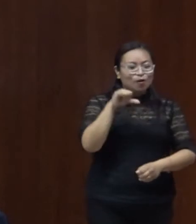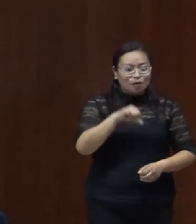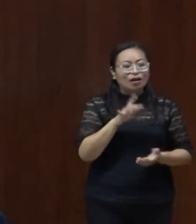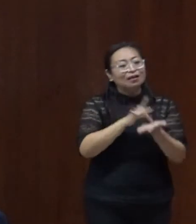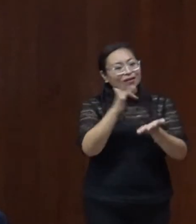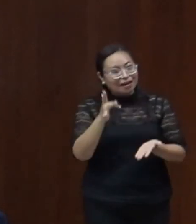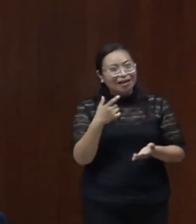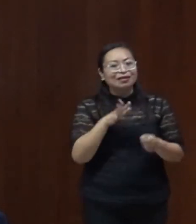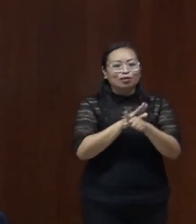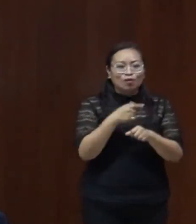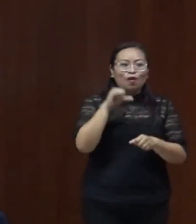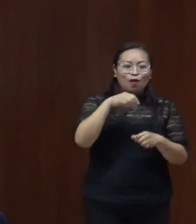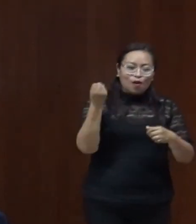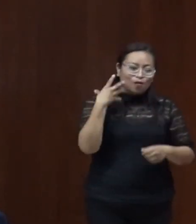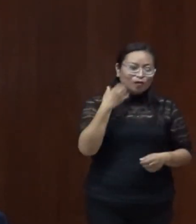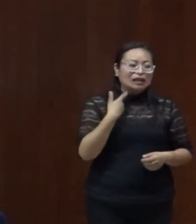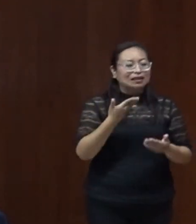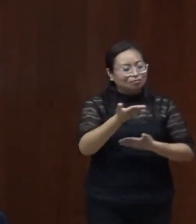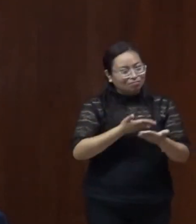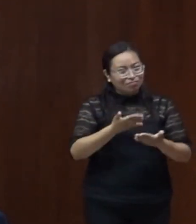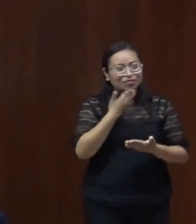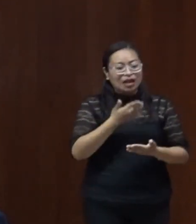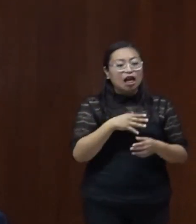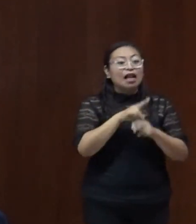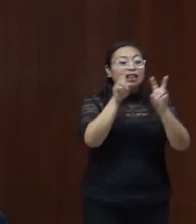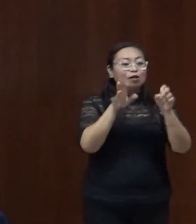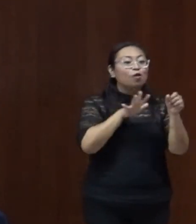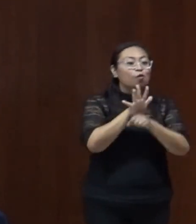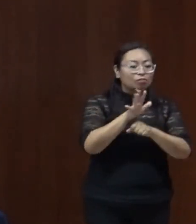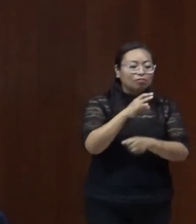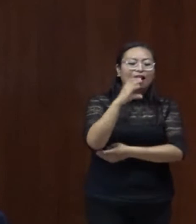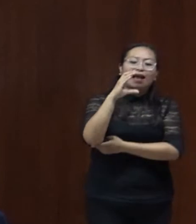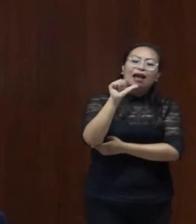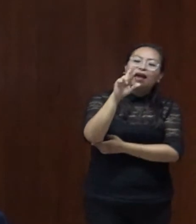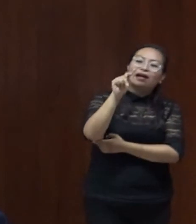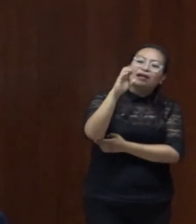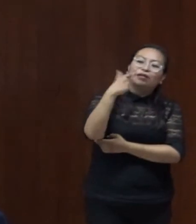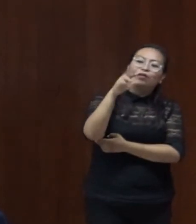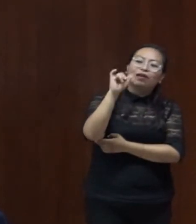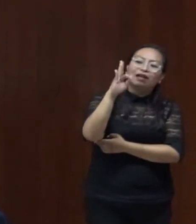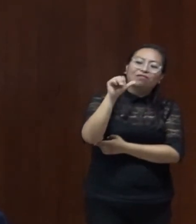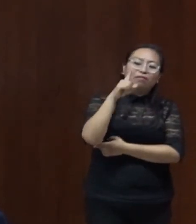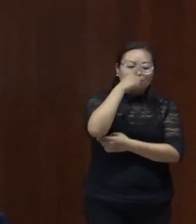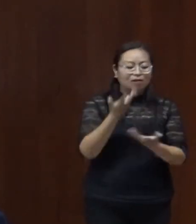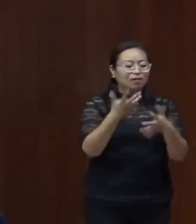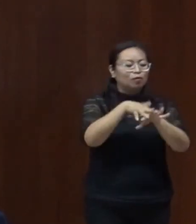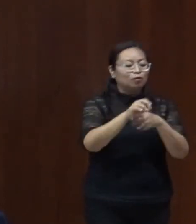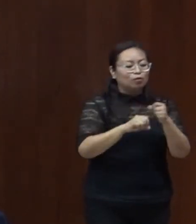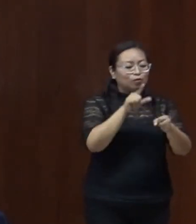por acompañarnos en este evento que se titula Cartografía para la Institución Social de todas las mujeres.